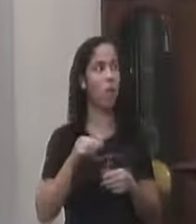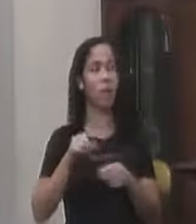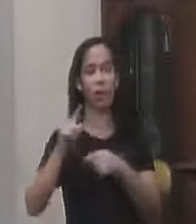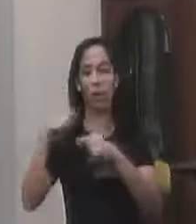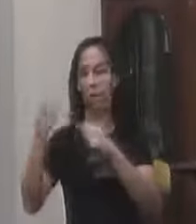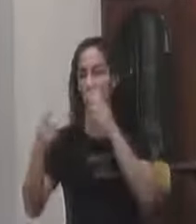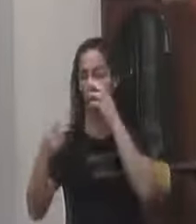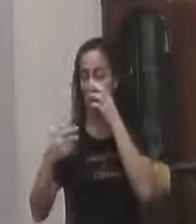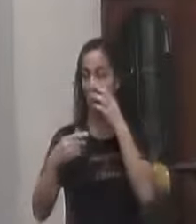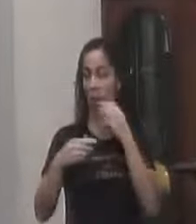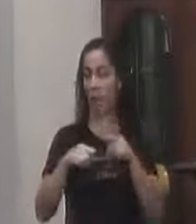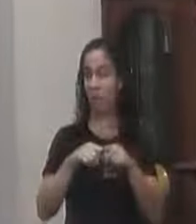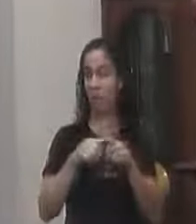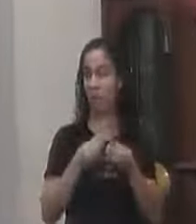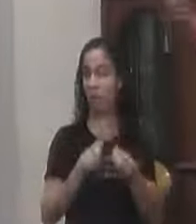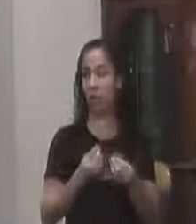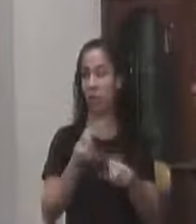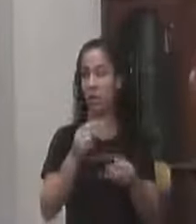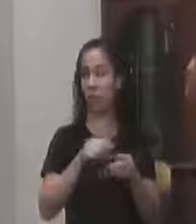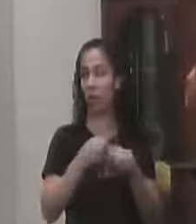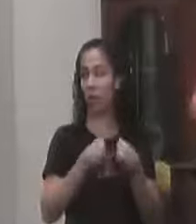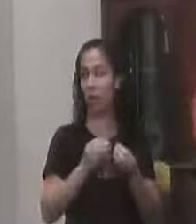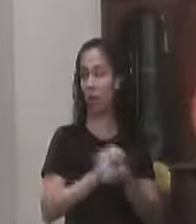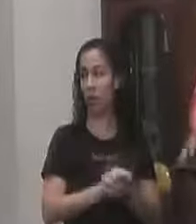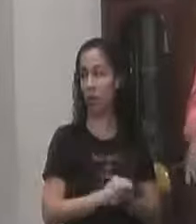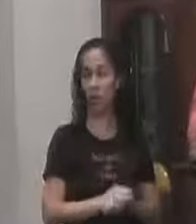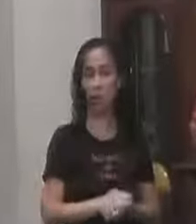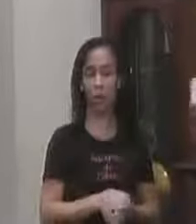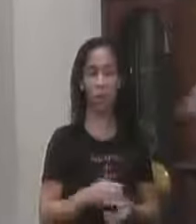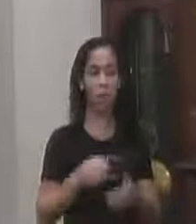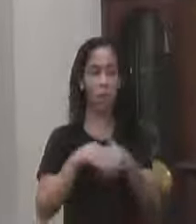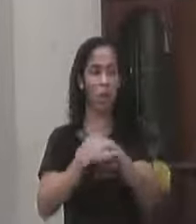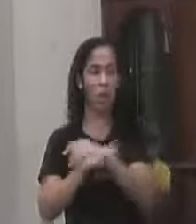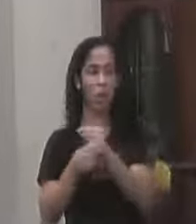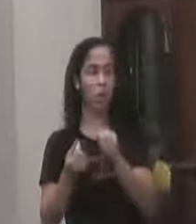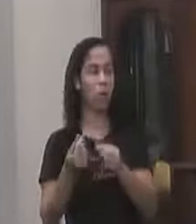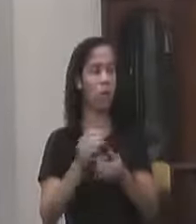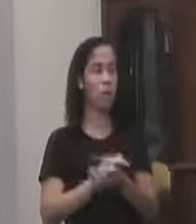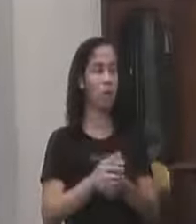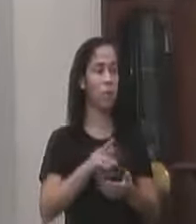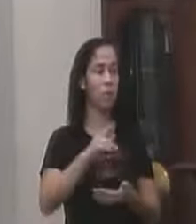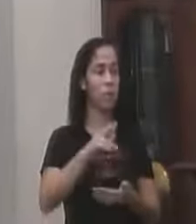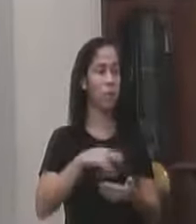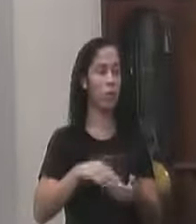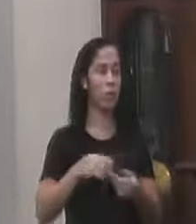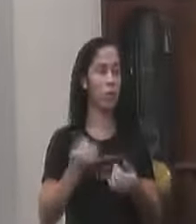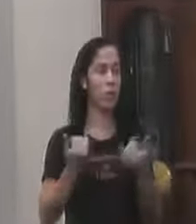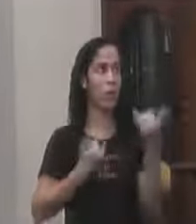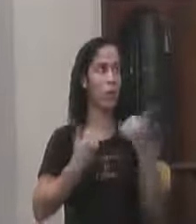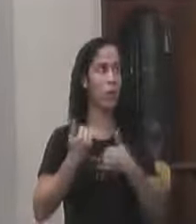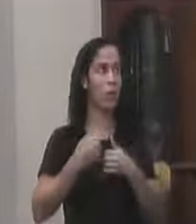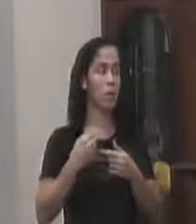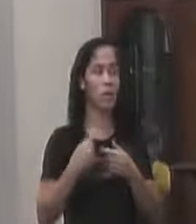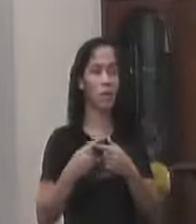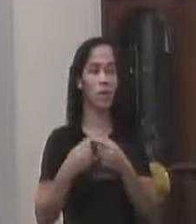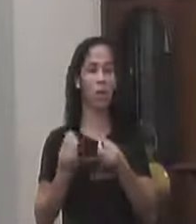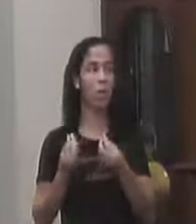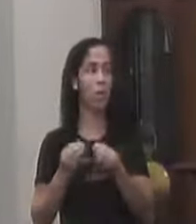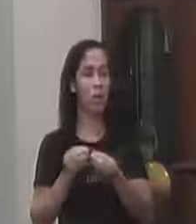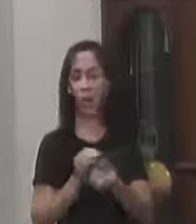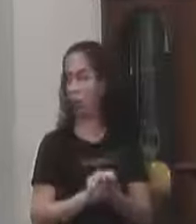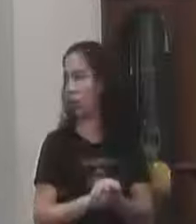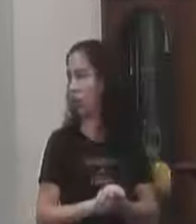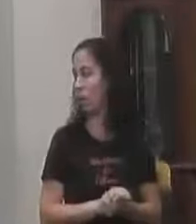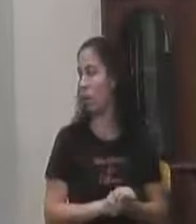arrecadar isso Vereador Parabéns Eu acho que isso Corrobora muito E aí eu fiz o requerimento Vereadores A informação pretendida Já estou